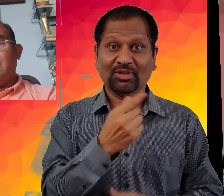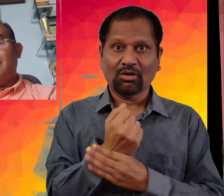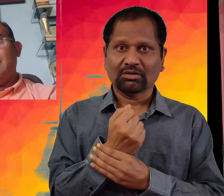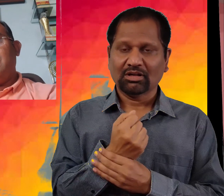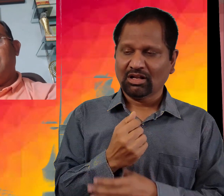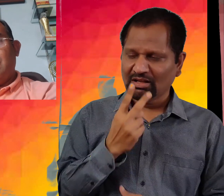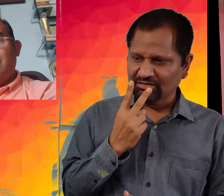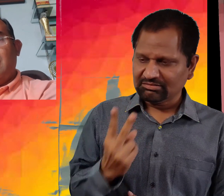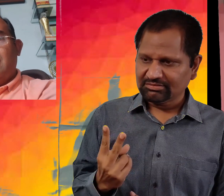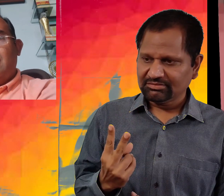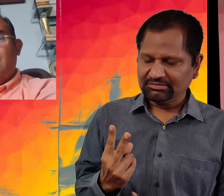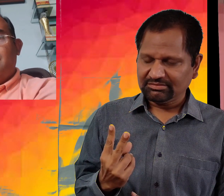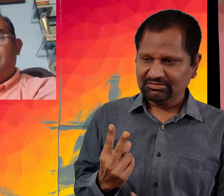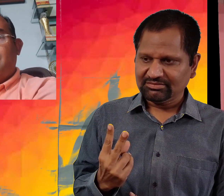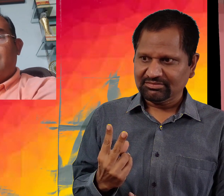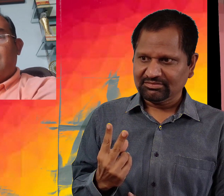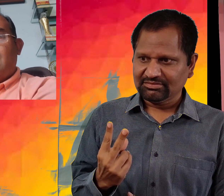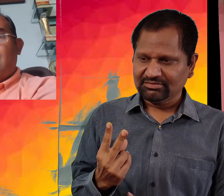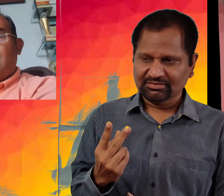ڈاکٹر اس کی باتیں سنتے سنتے